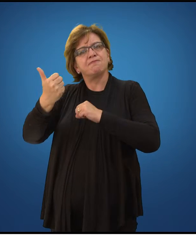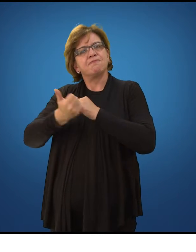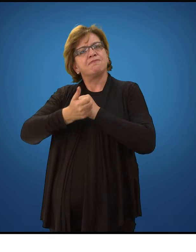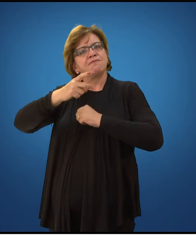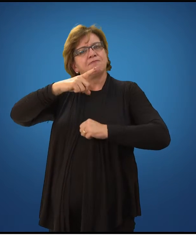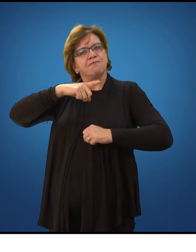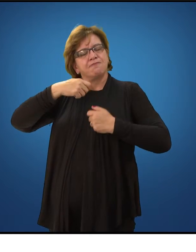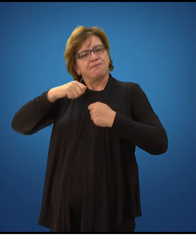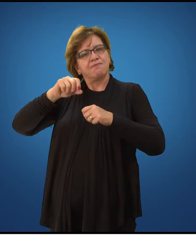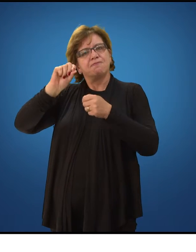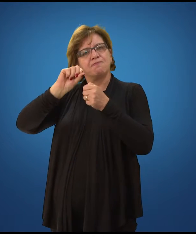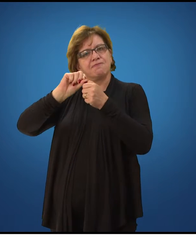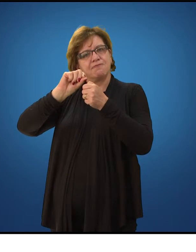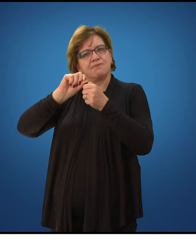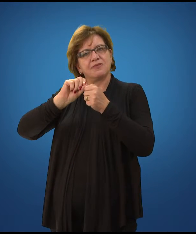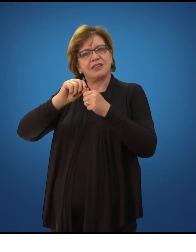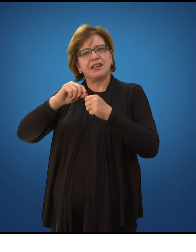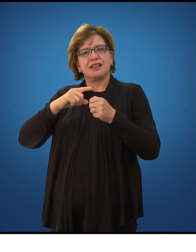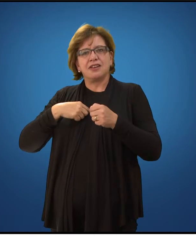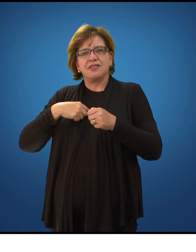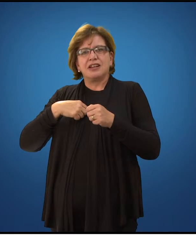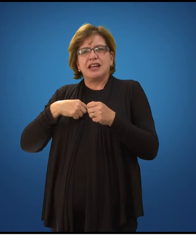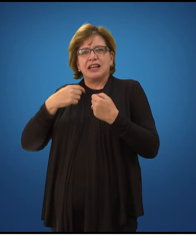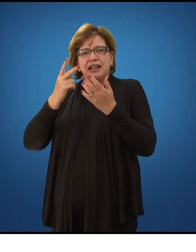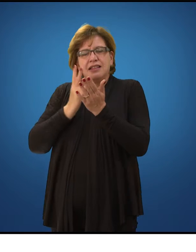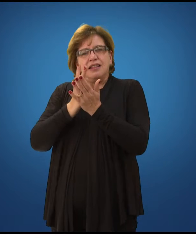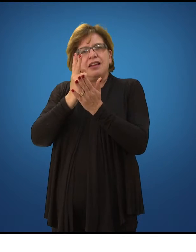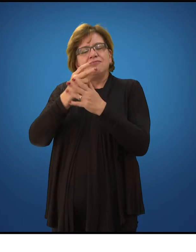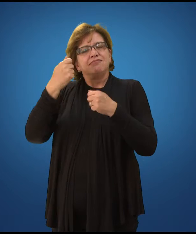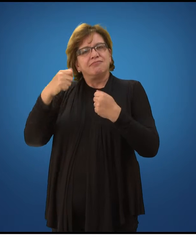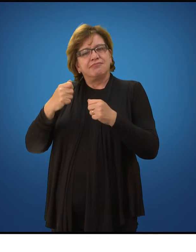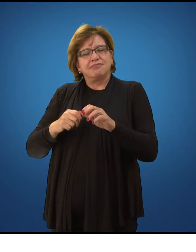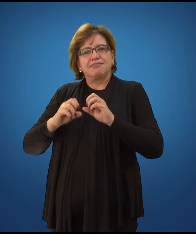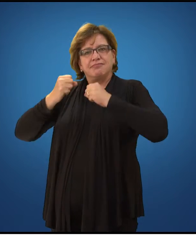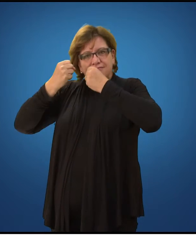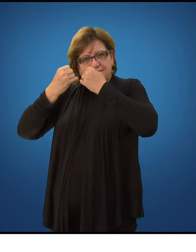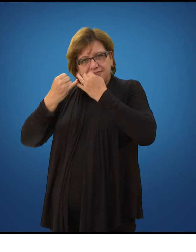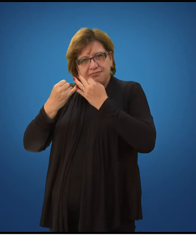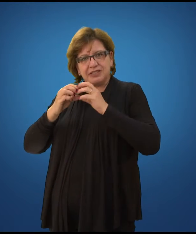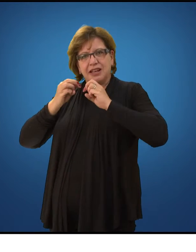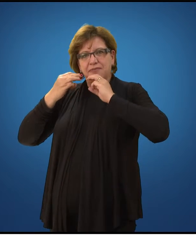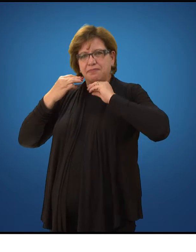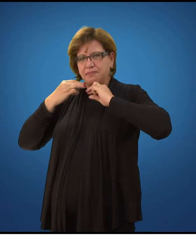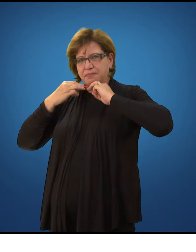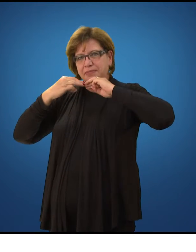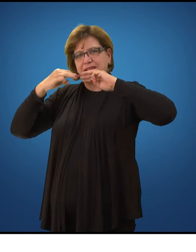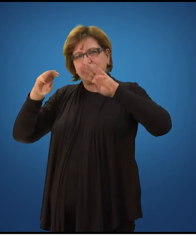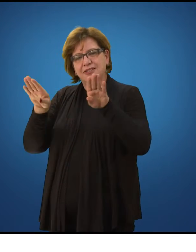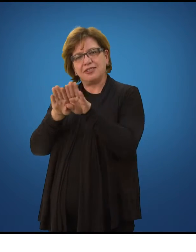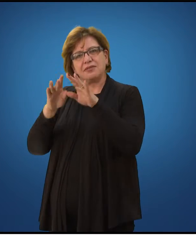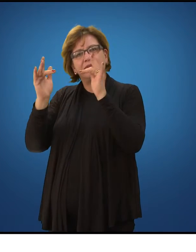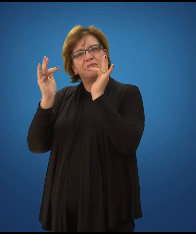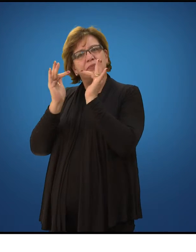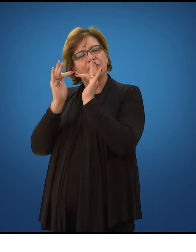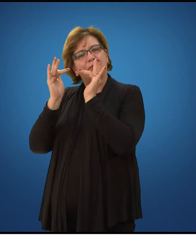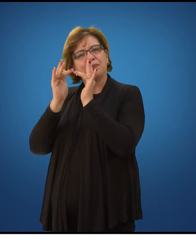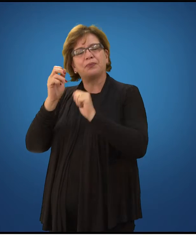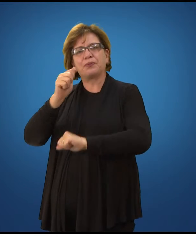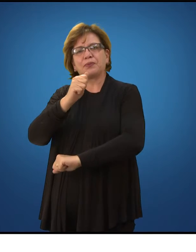consideração, é o tempo. Então, você fazer presente sempre, através das mensagens e contato com o aluno. Legal.